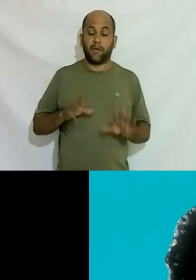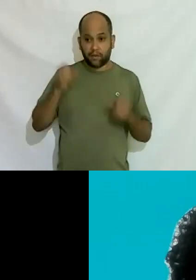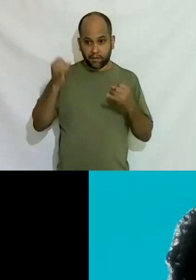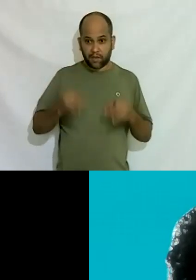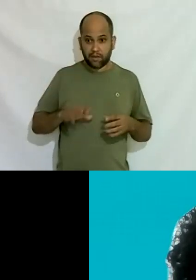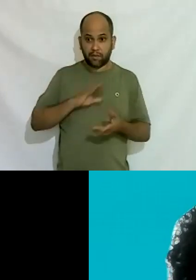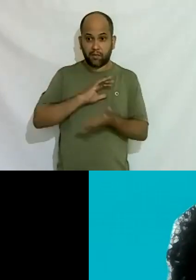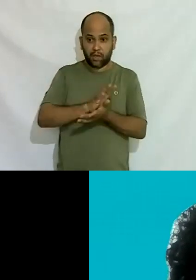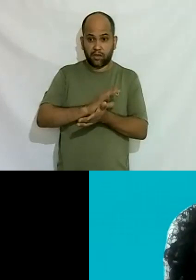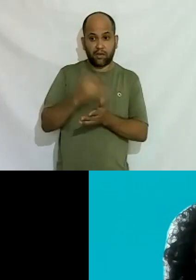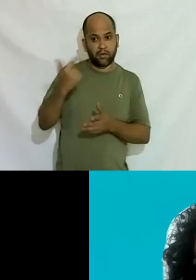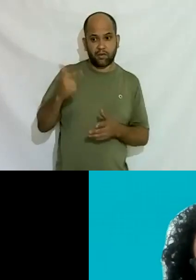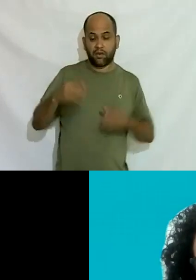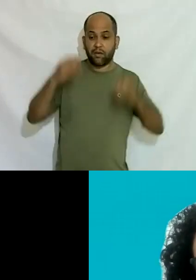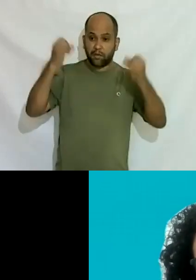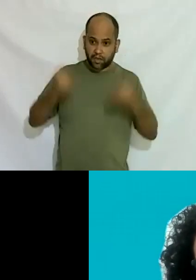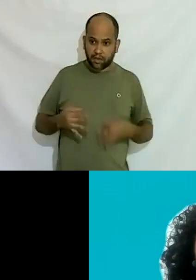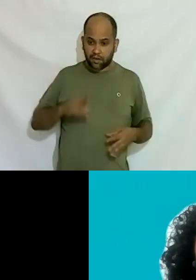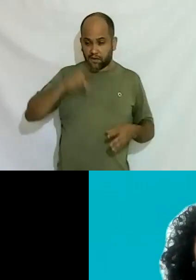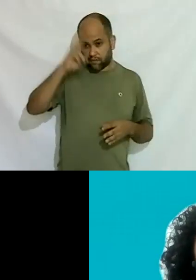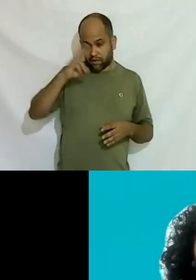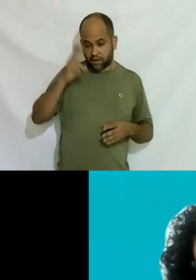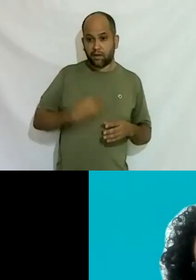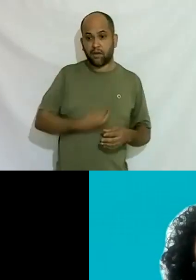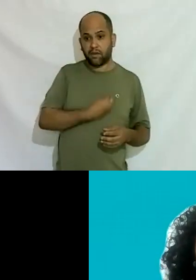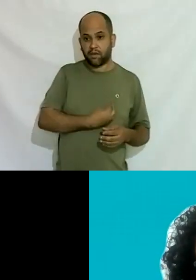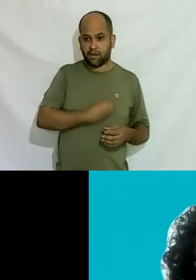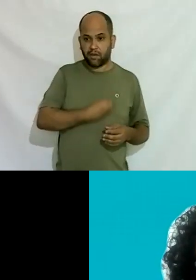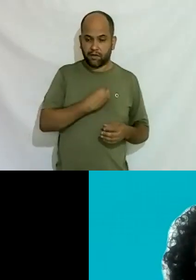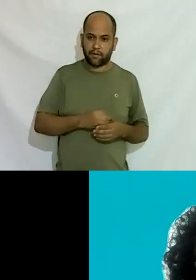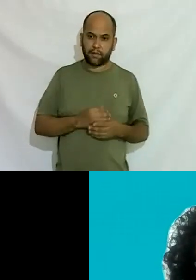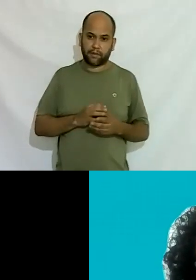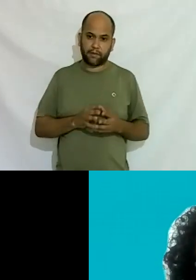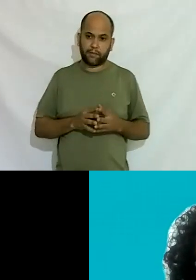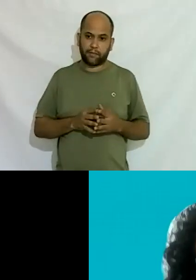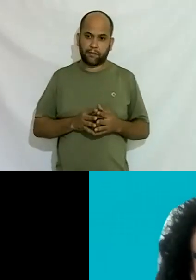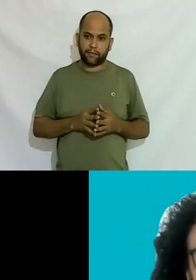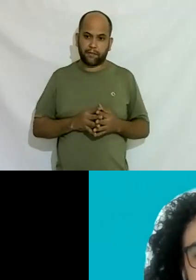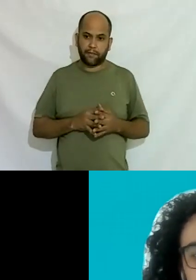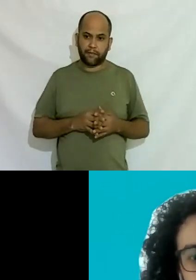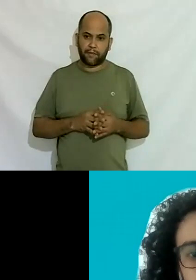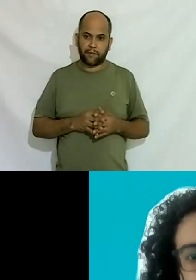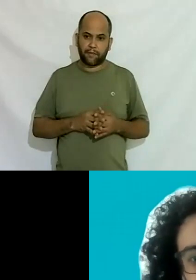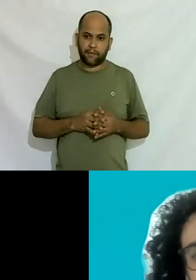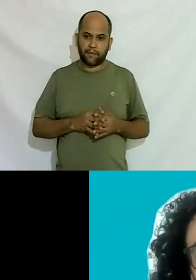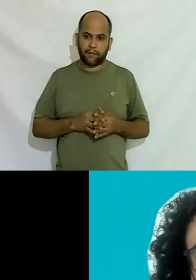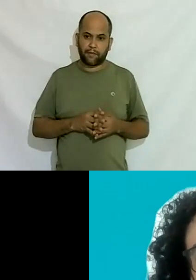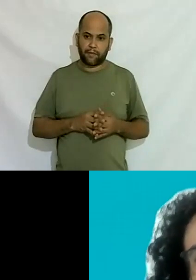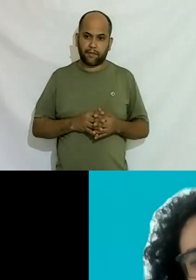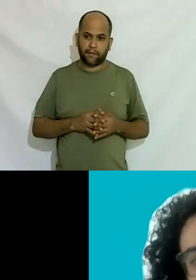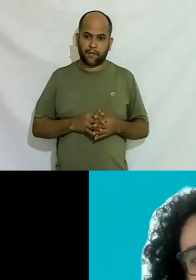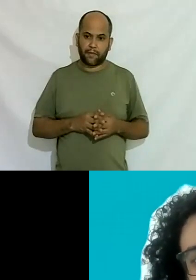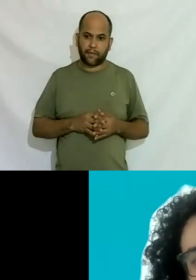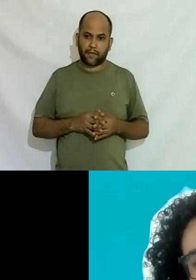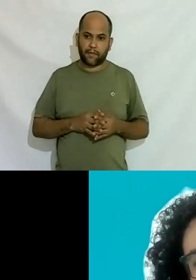falar muito de quanto ele existe no quanto ele é nocivo e mata né a gente tem números mais verdadeiros mas